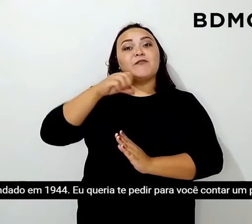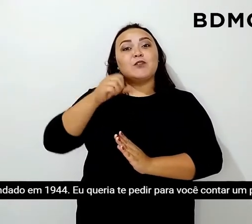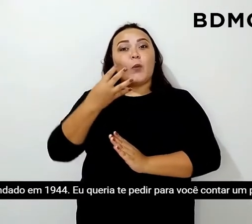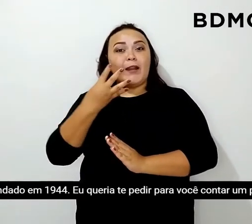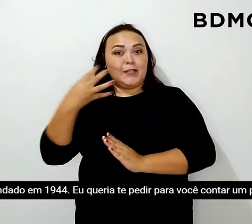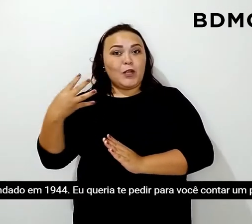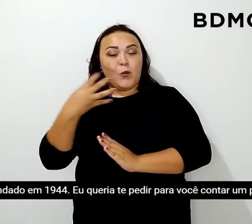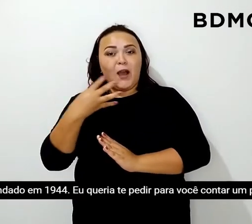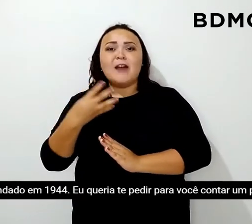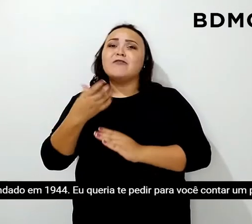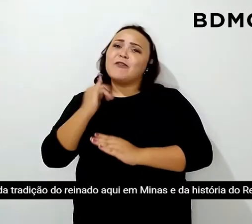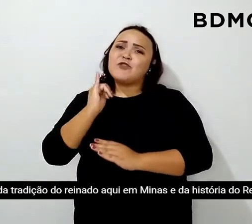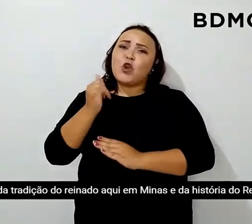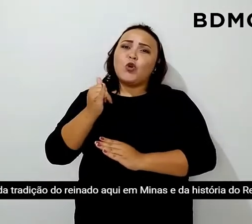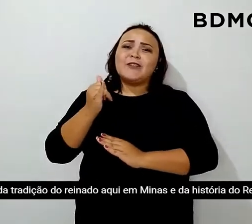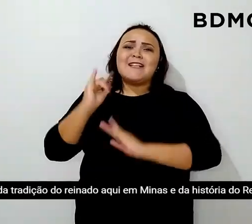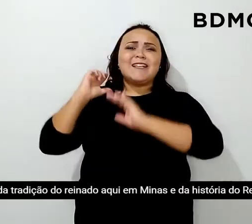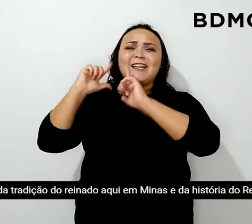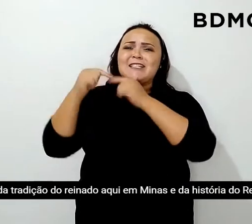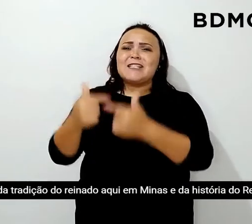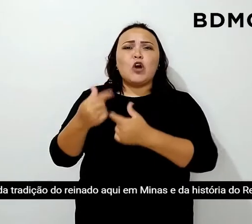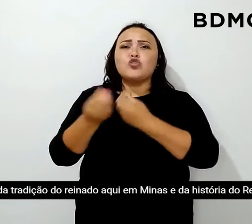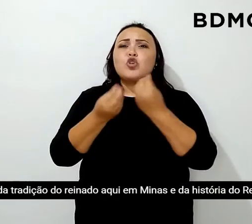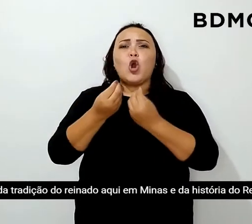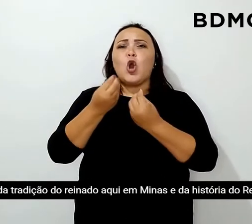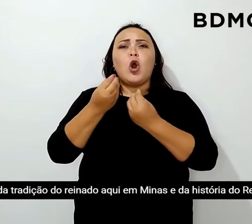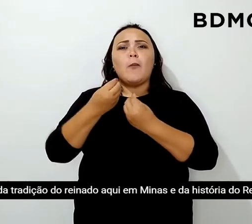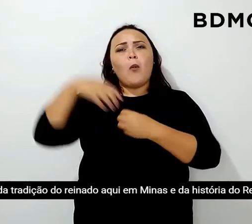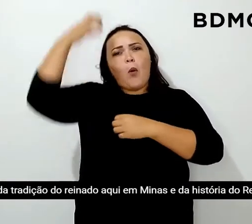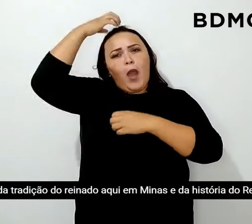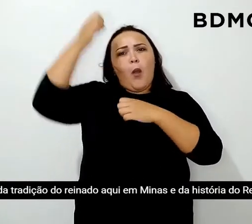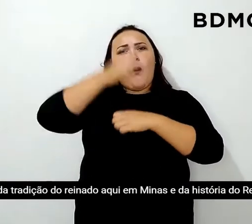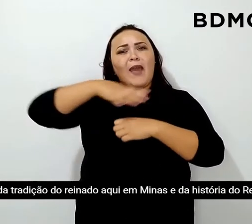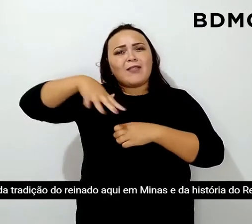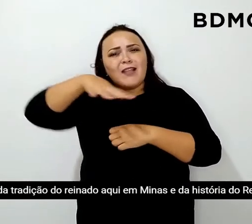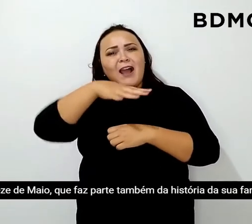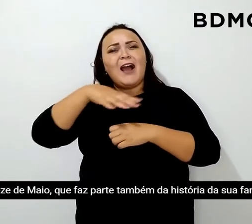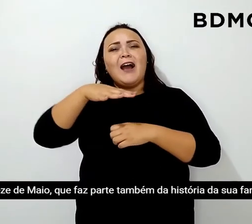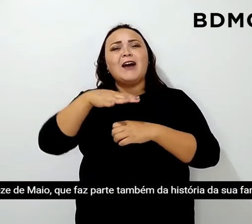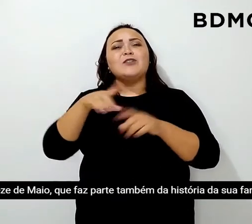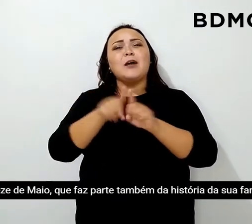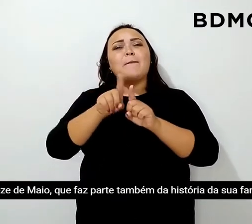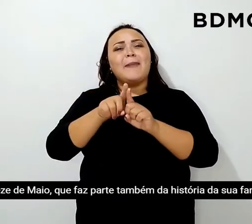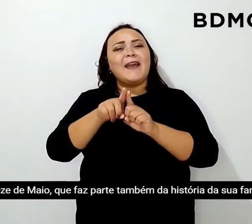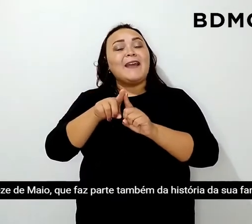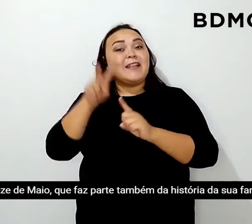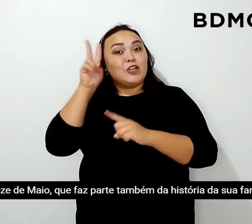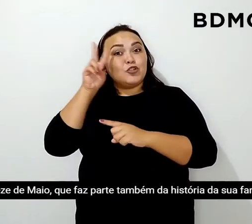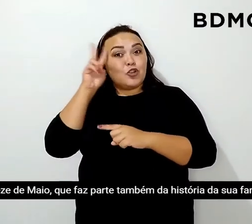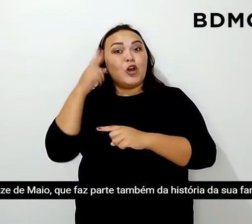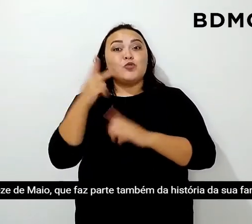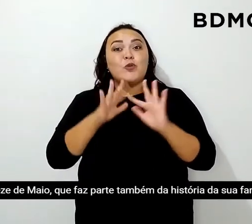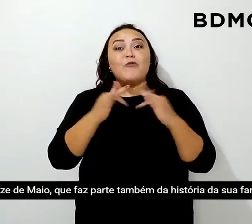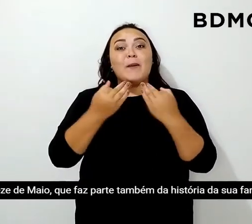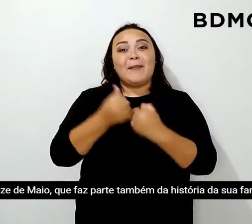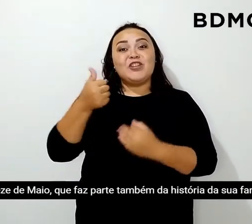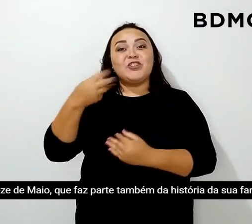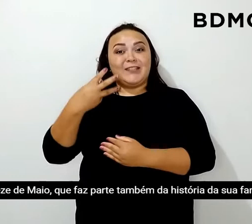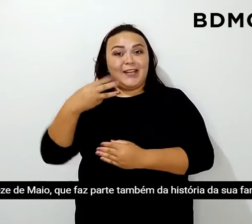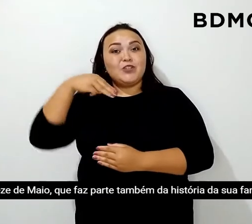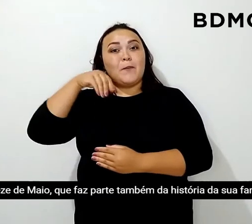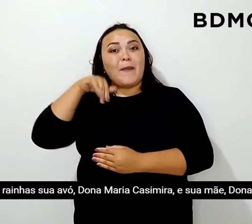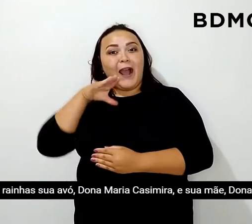te pedir pra você contar um pouco da tradição do reinado aqui em Minas e da história do Reino 13 de Maio, que faz parte também da história da sua